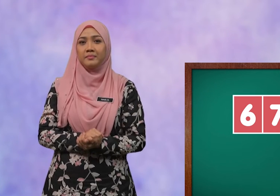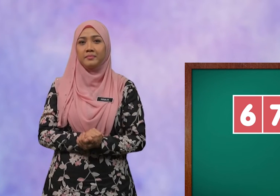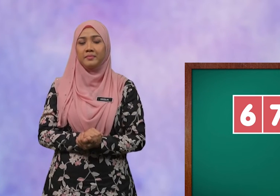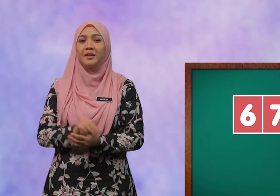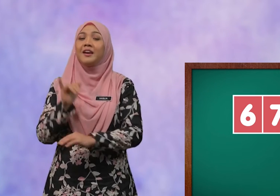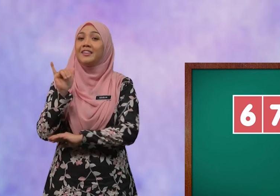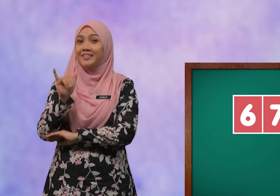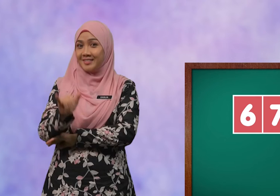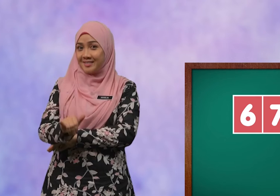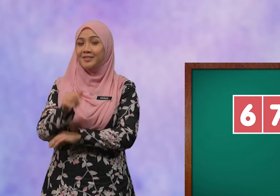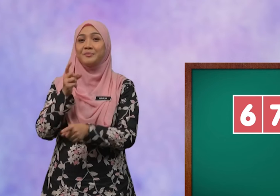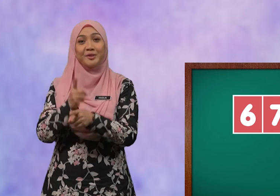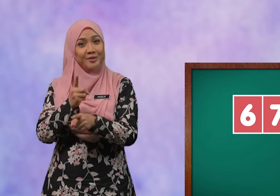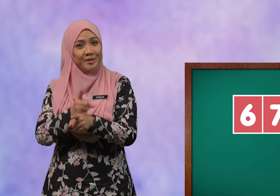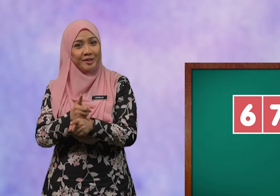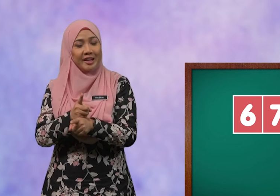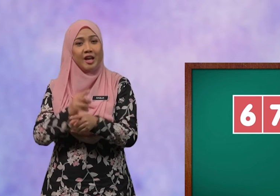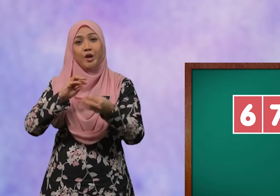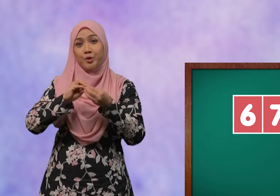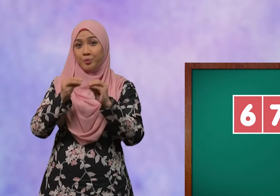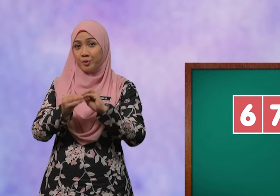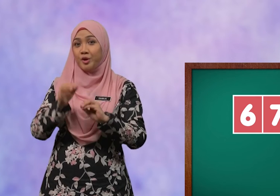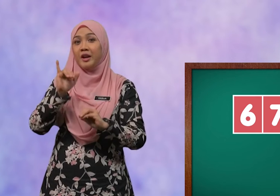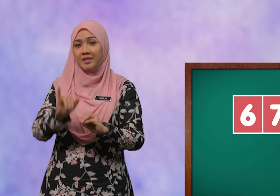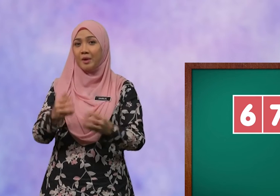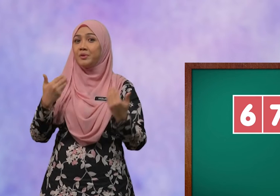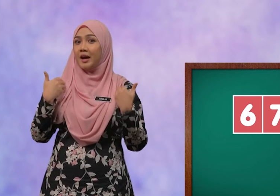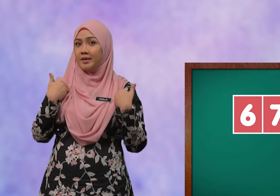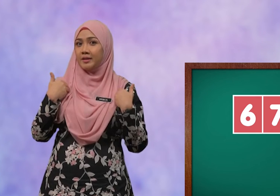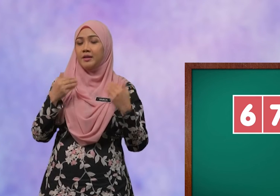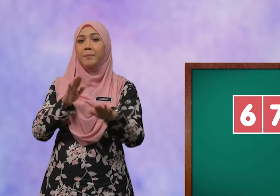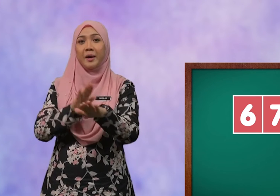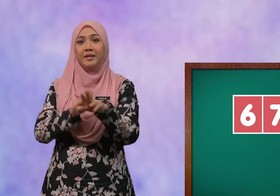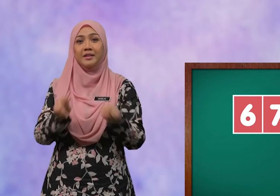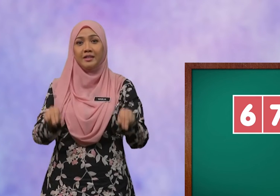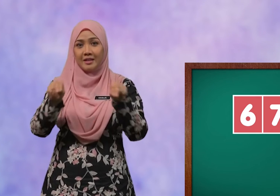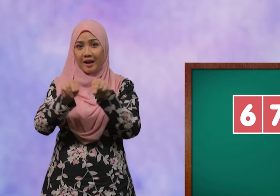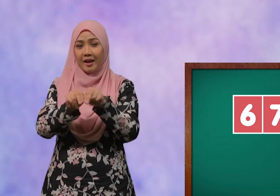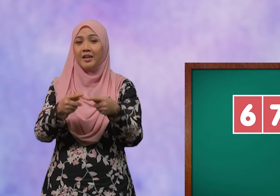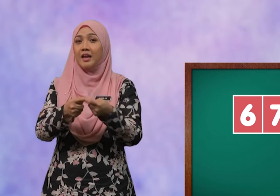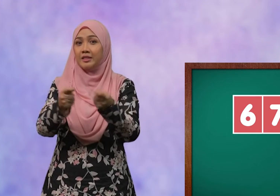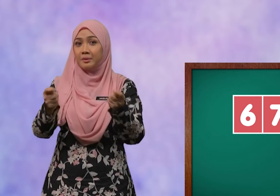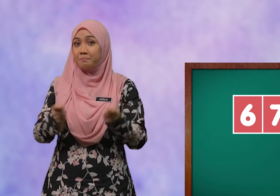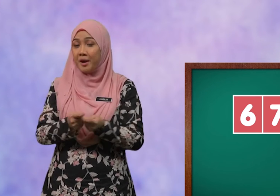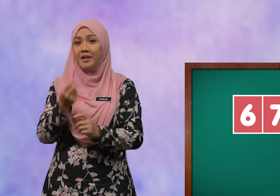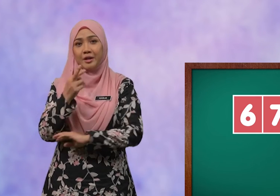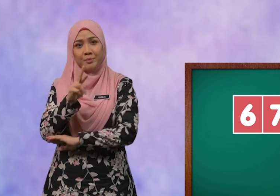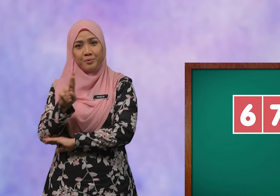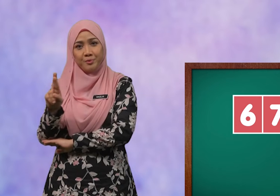Ya, betul Nombor yang berada pada nilai tempat ribu